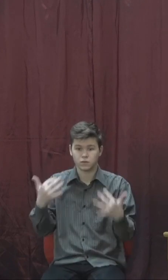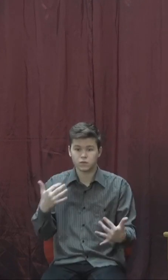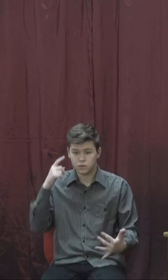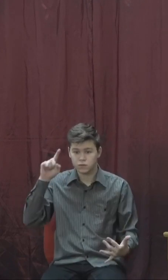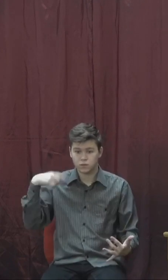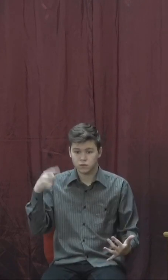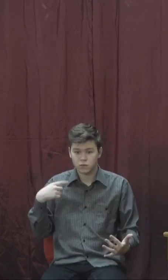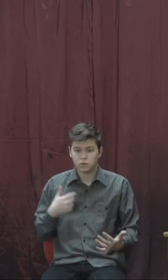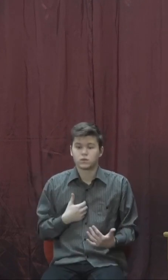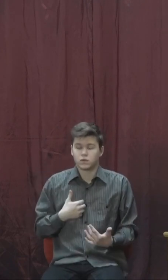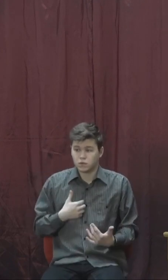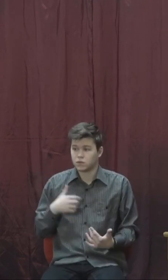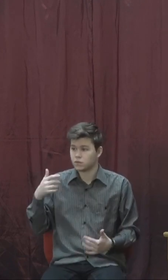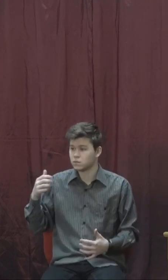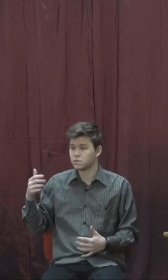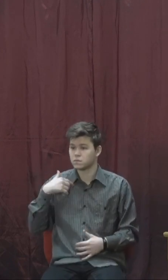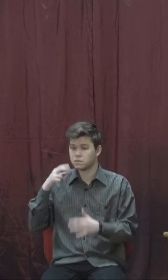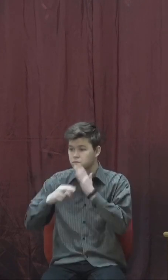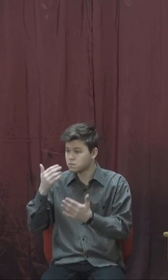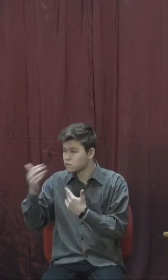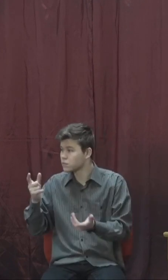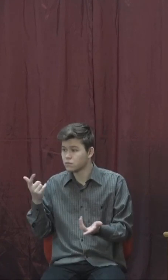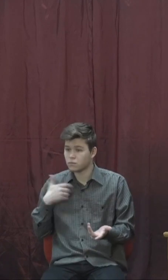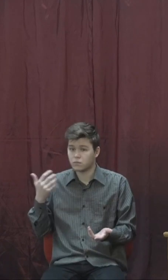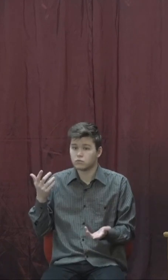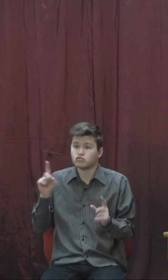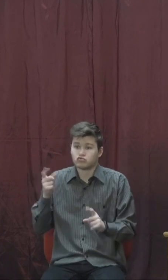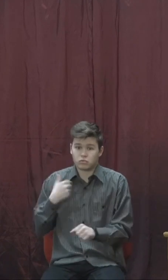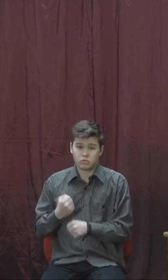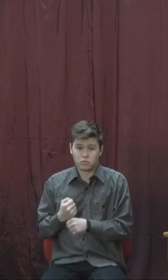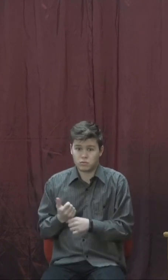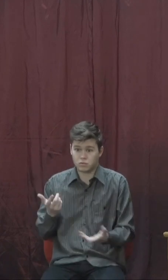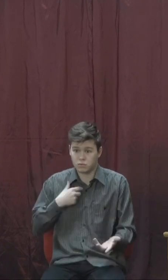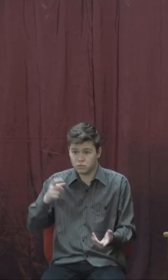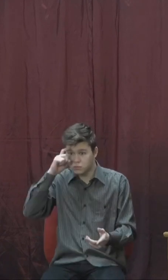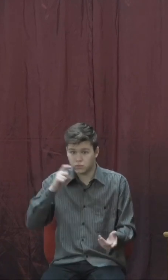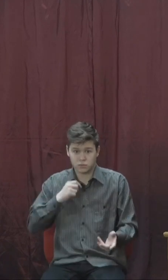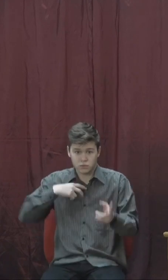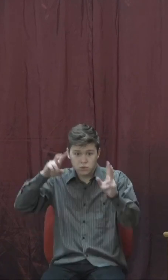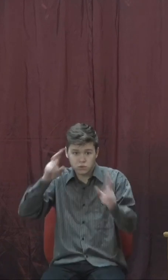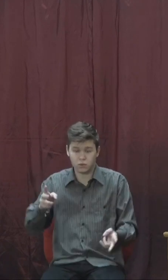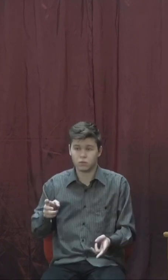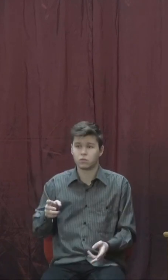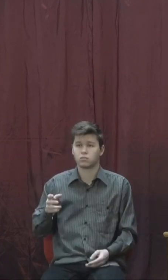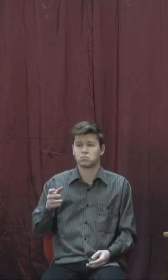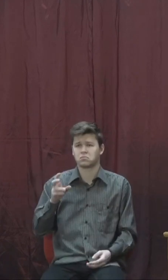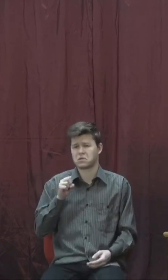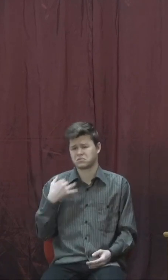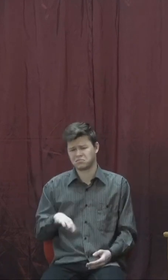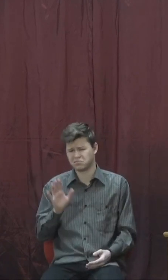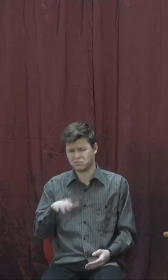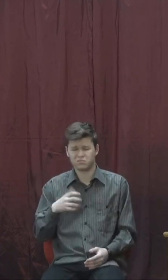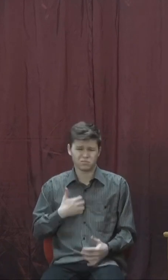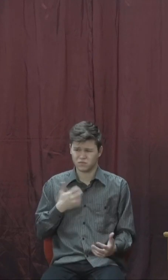ох, пане мій, що будемо робити? А той він казав, не бійся, бо ті, що з нами,